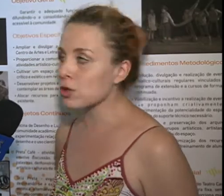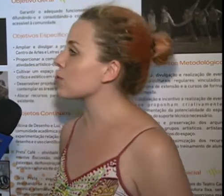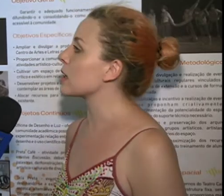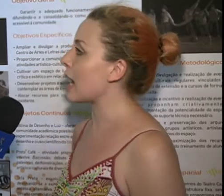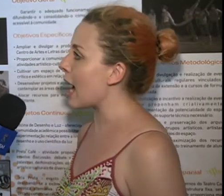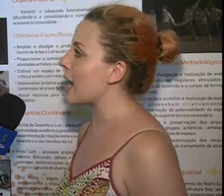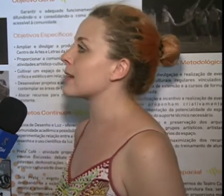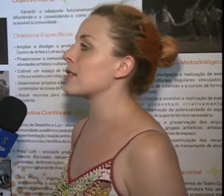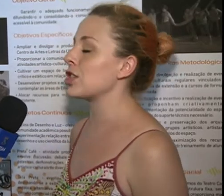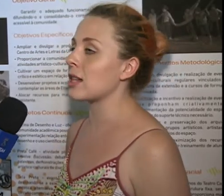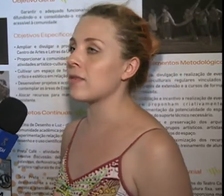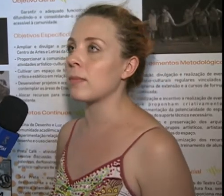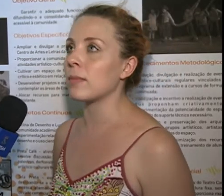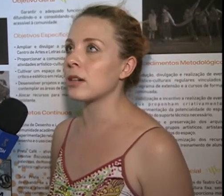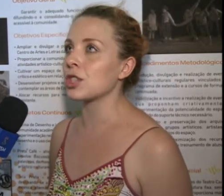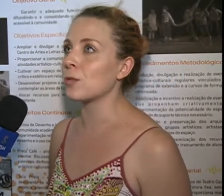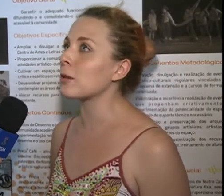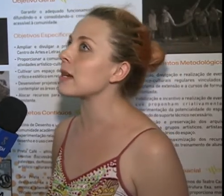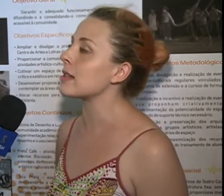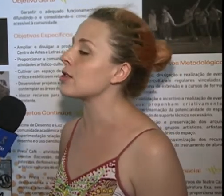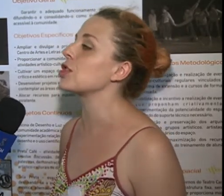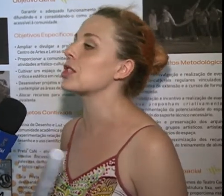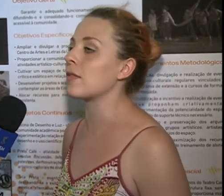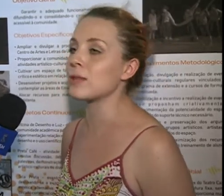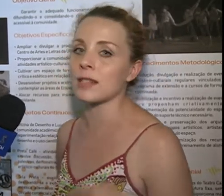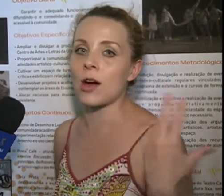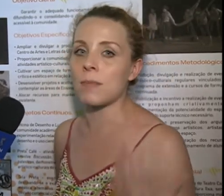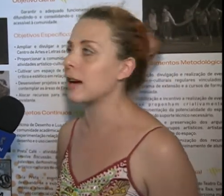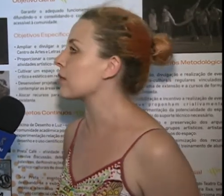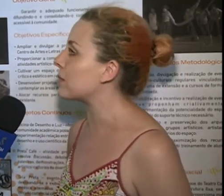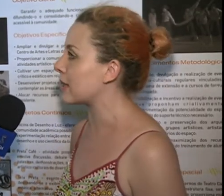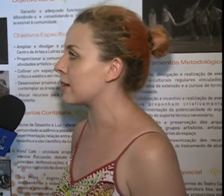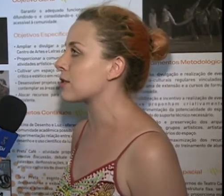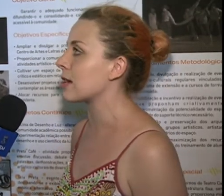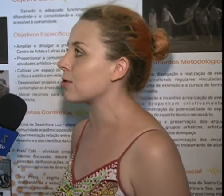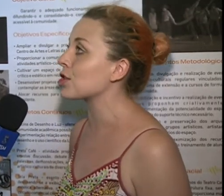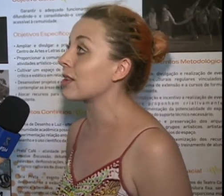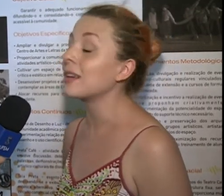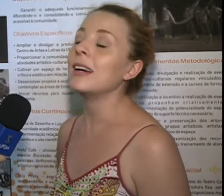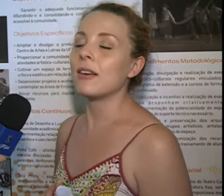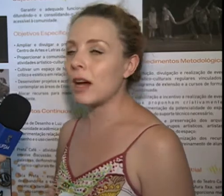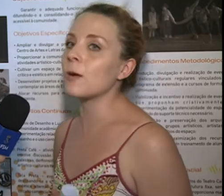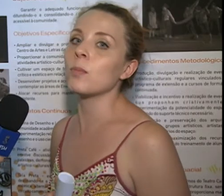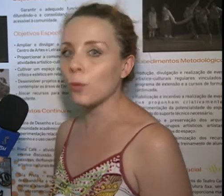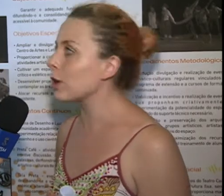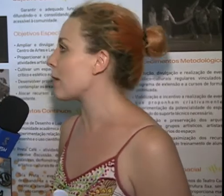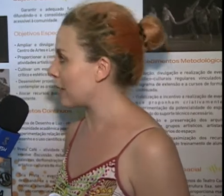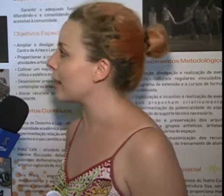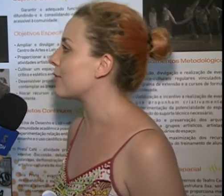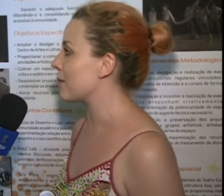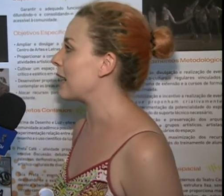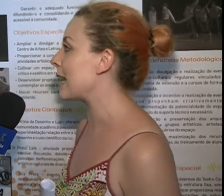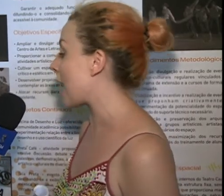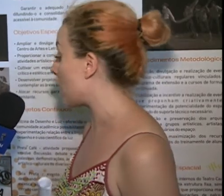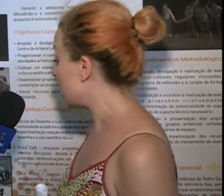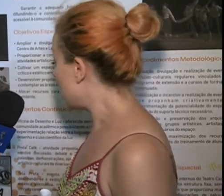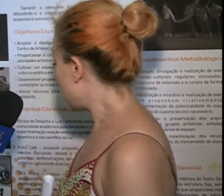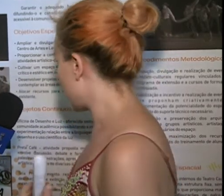musicais, a gente teve, acho que no ano passado a gente teve um ensaio aberto da banda Rinoceronte, que valeu muito a pena, foi bem legal. E o